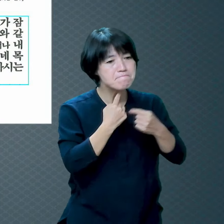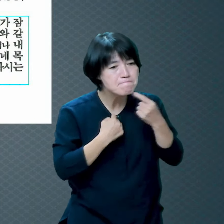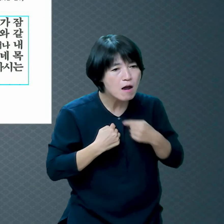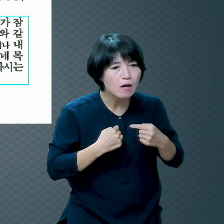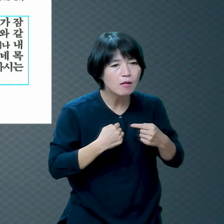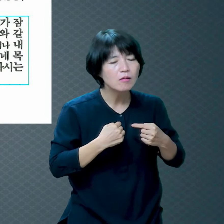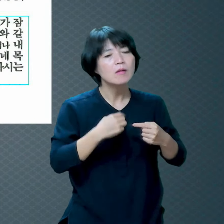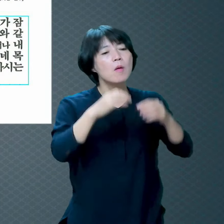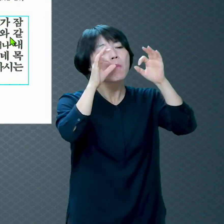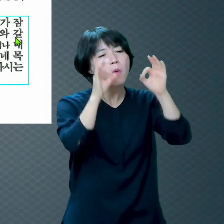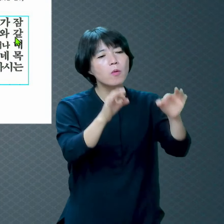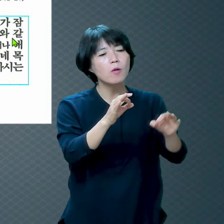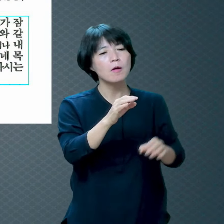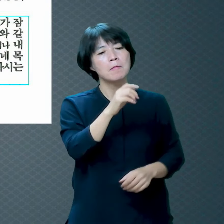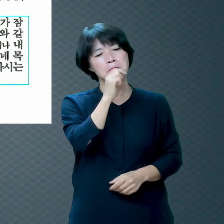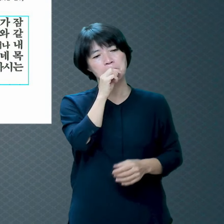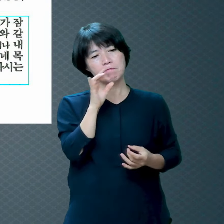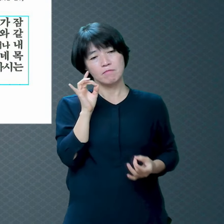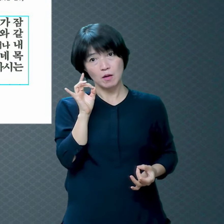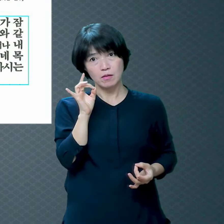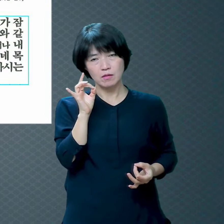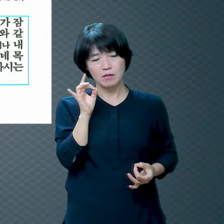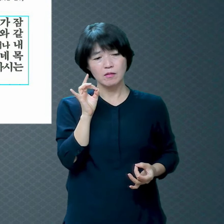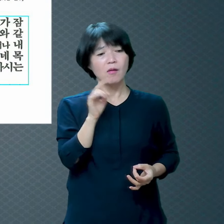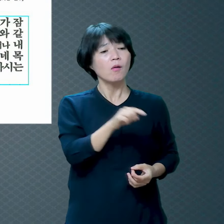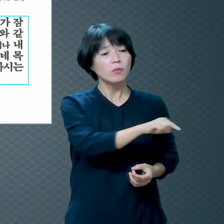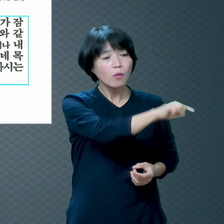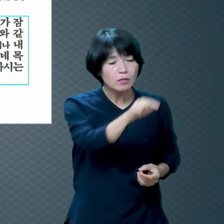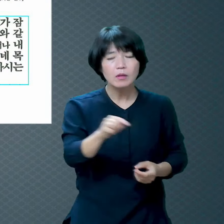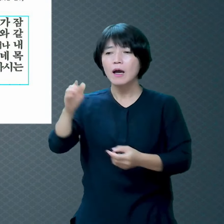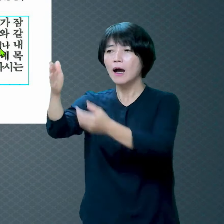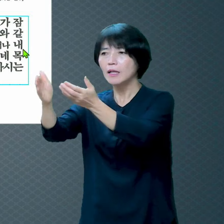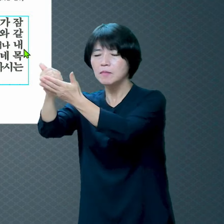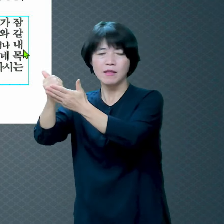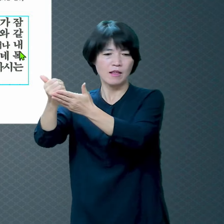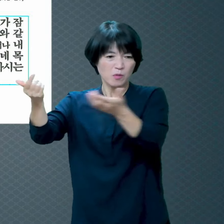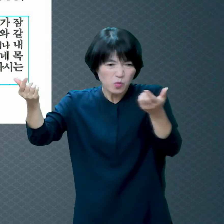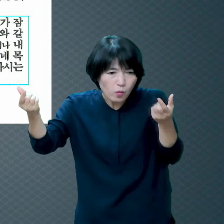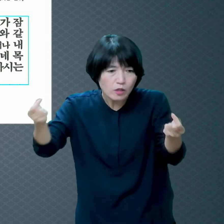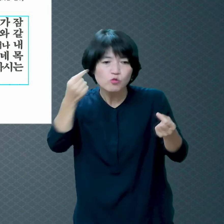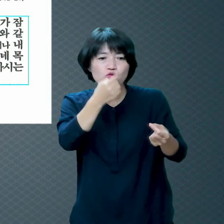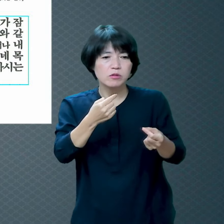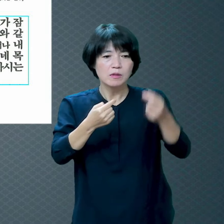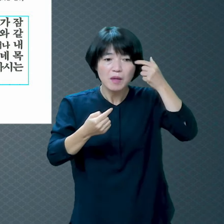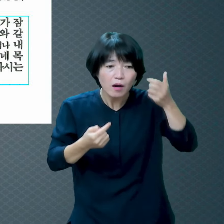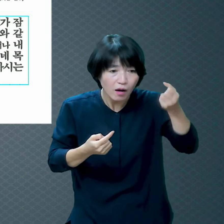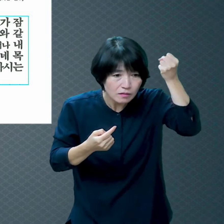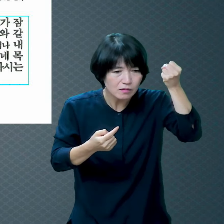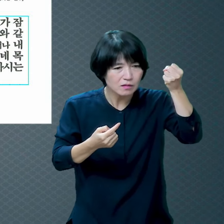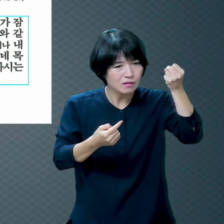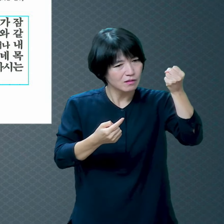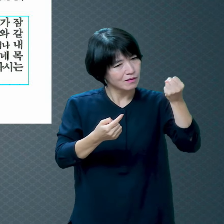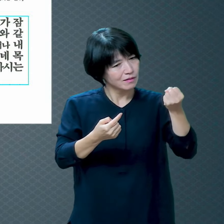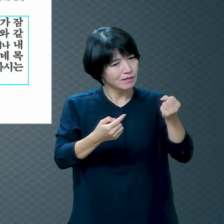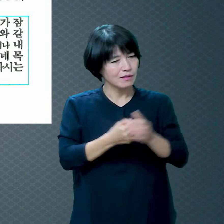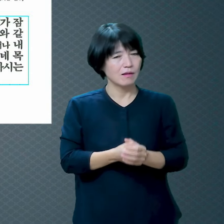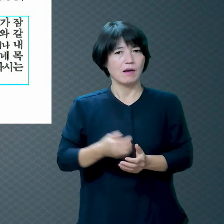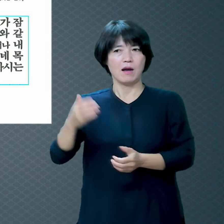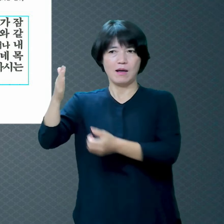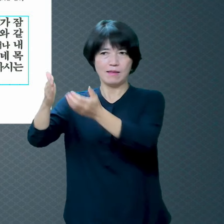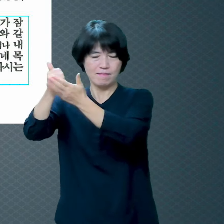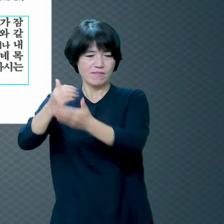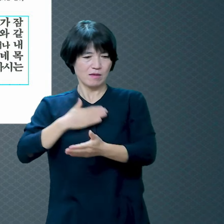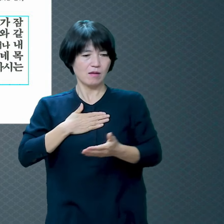내가 나를 너와 같은 줄로 생각하였도다 그러나 내가 너를 책망하여 내